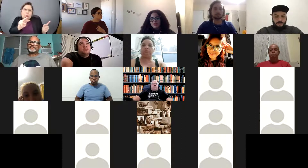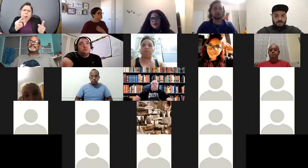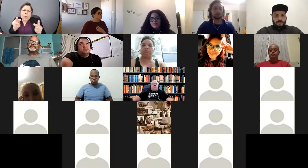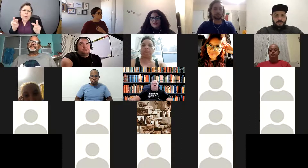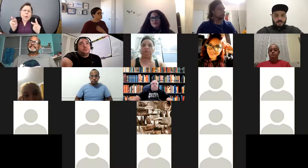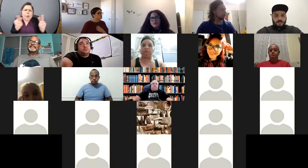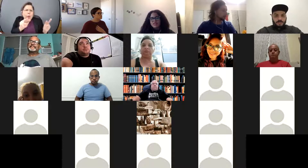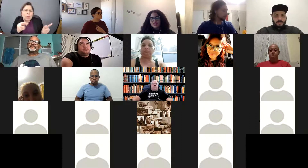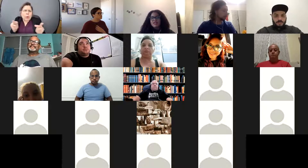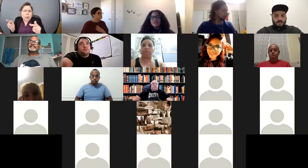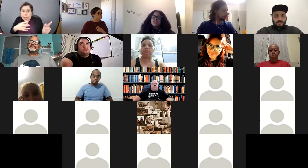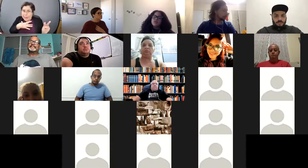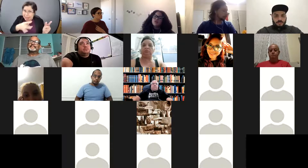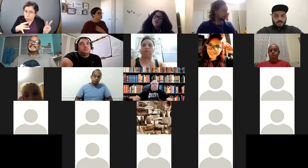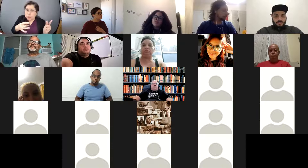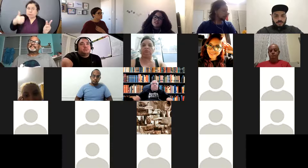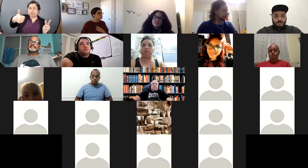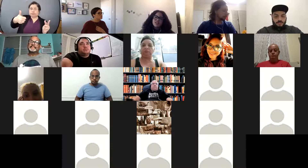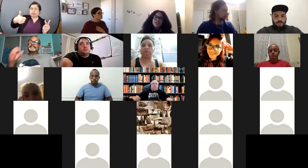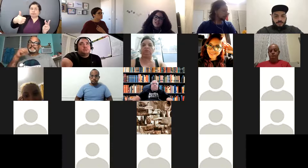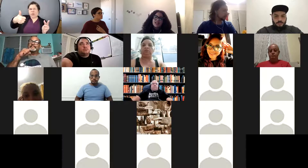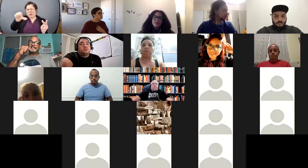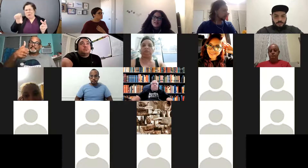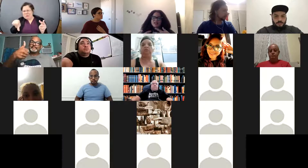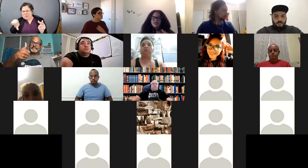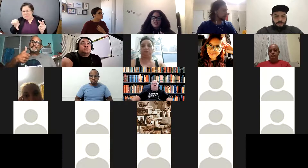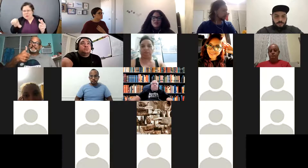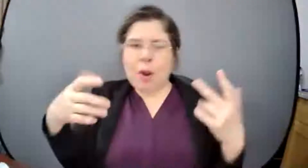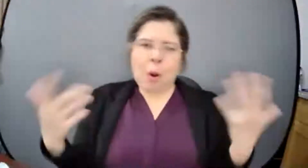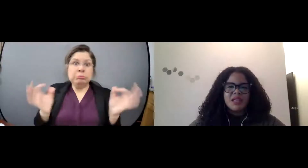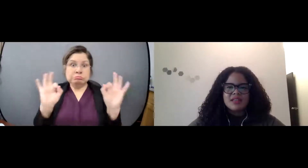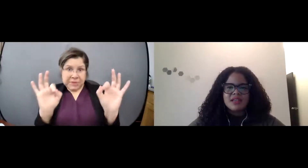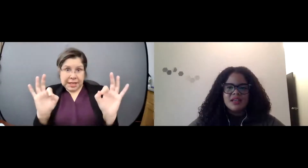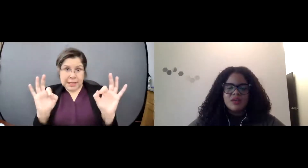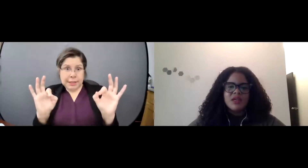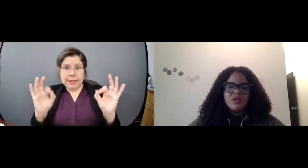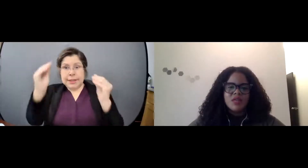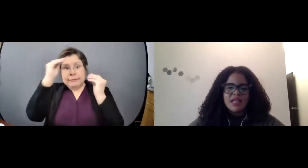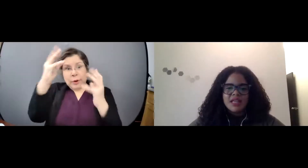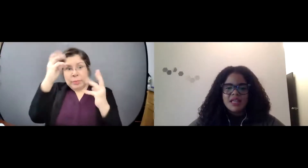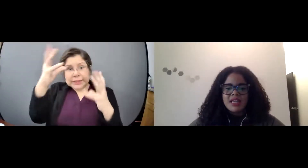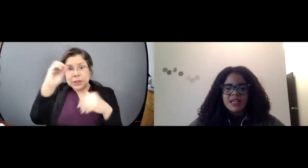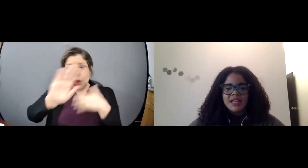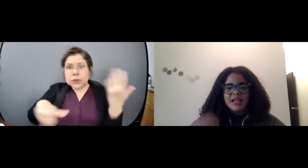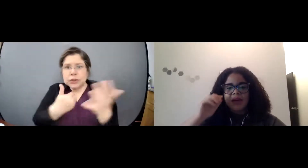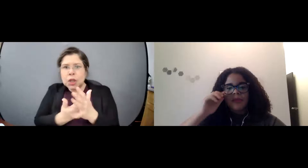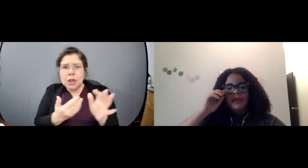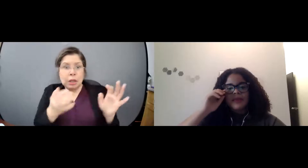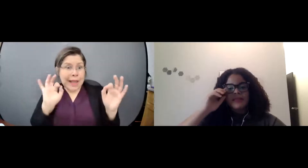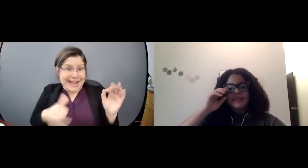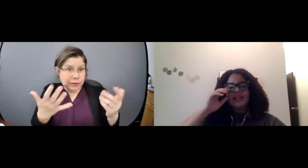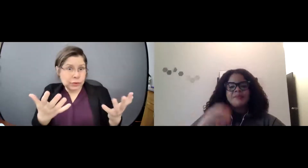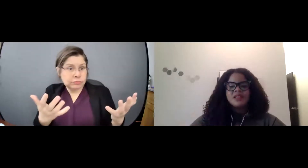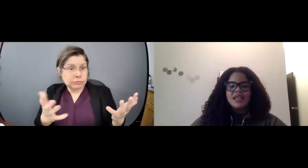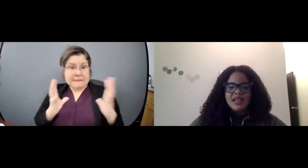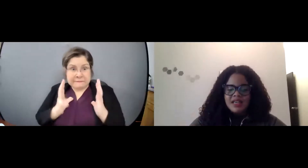ser vacunas, salud mental, y por último, ciencia y solidaridad para desarrollar herramientas que en nuestras comunidades y generar capacidad.